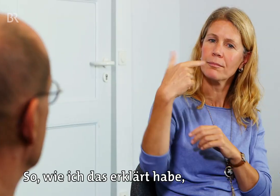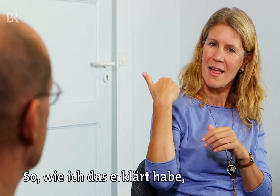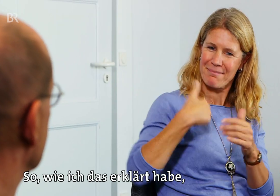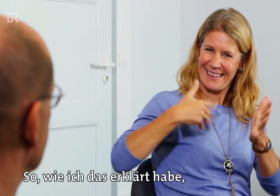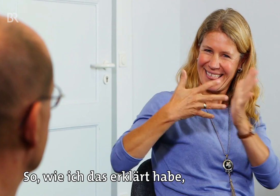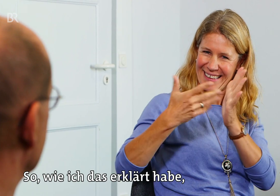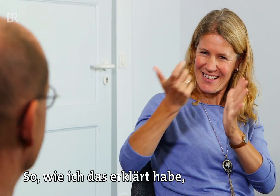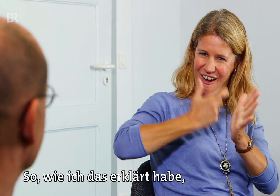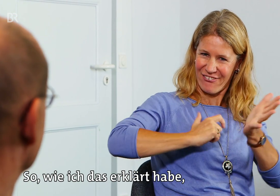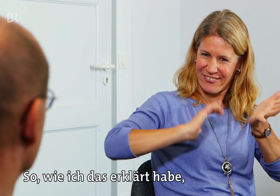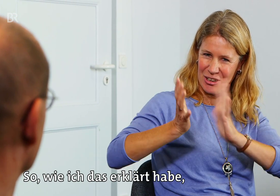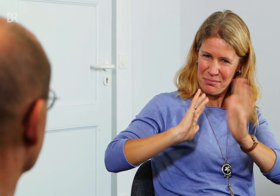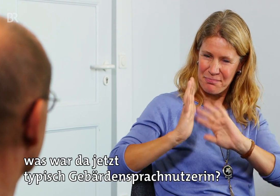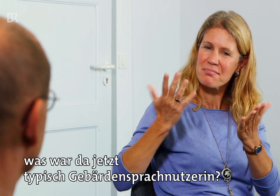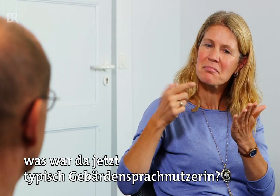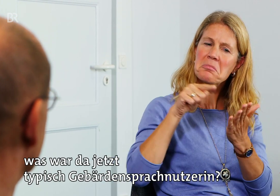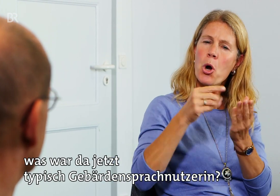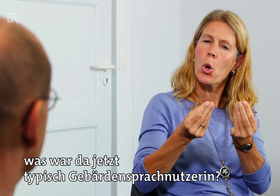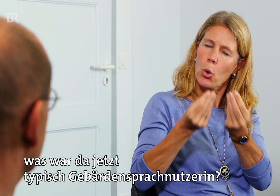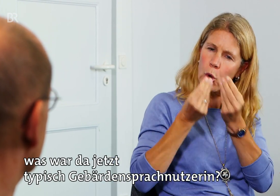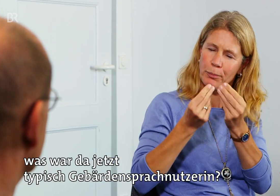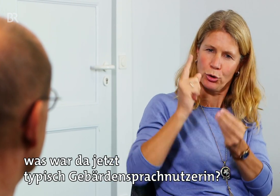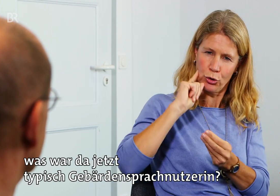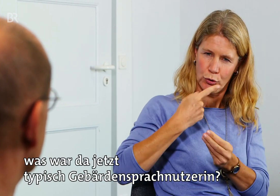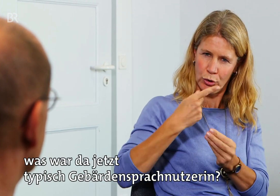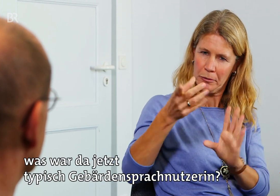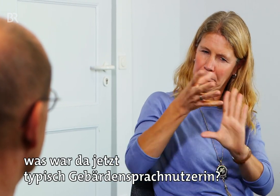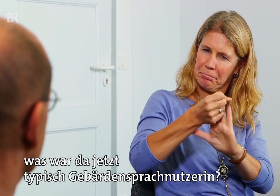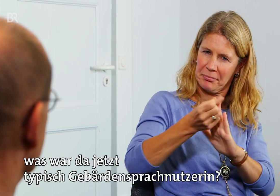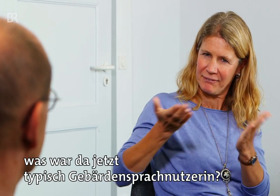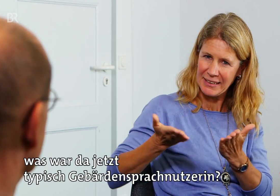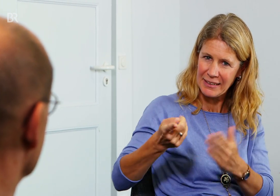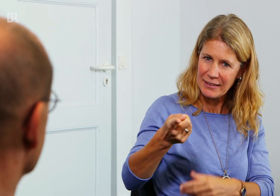So wie ich das erklärt habe, was war da jetzt typisch Gebärdensprachnutzerin?